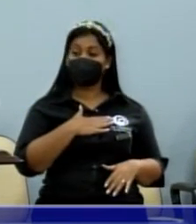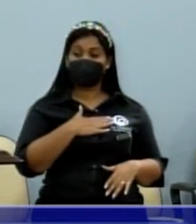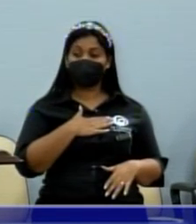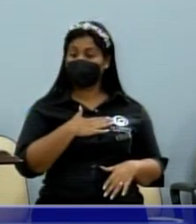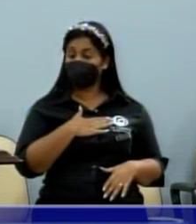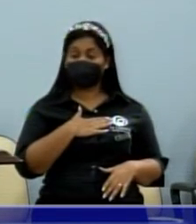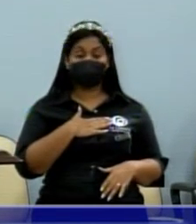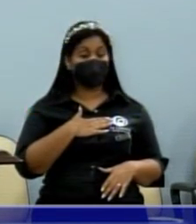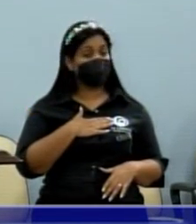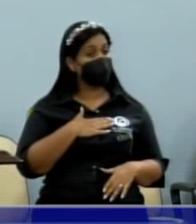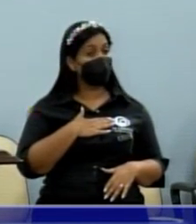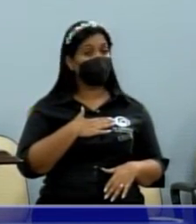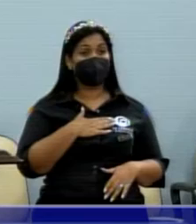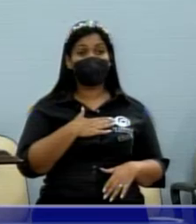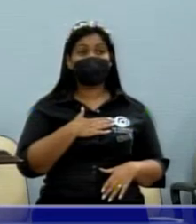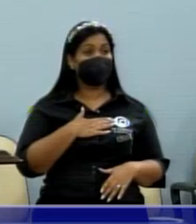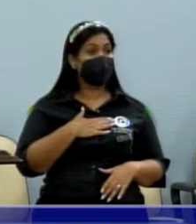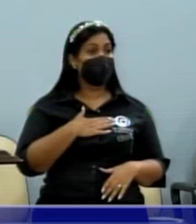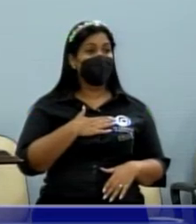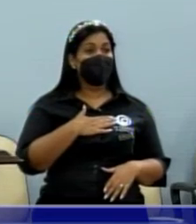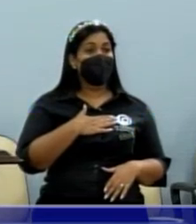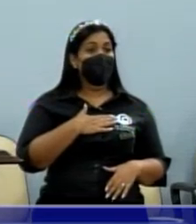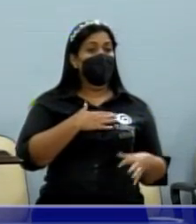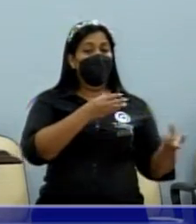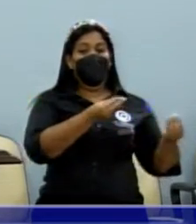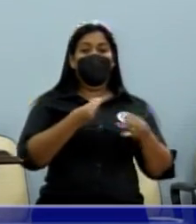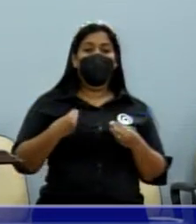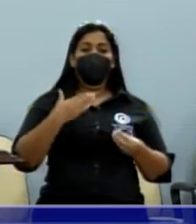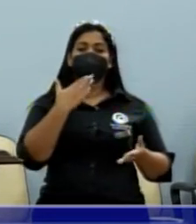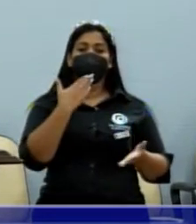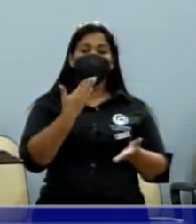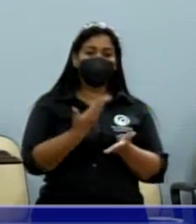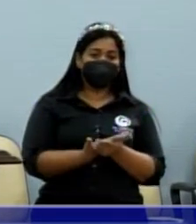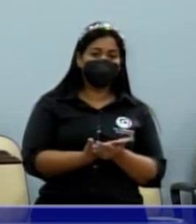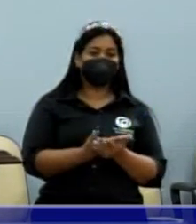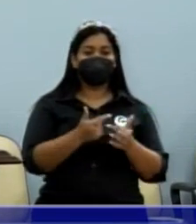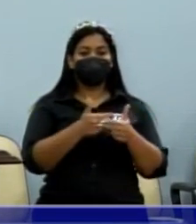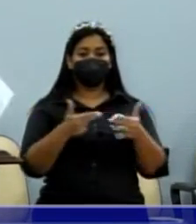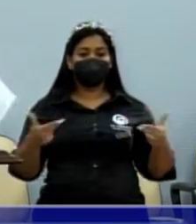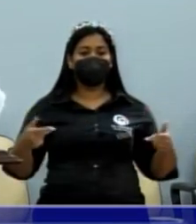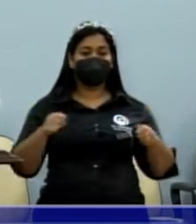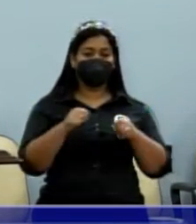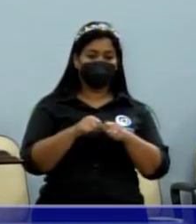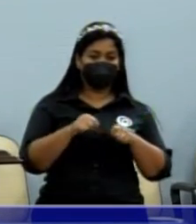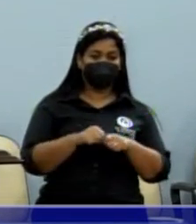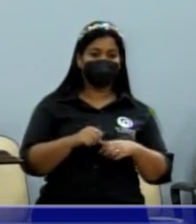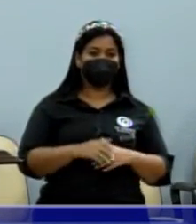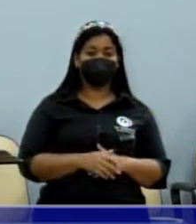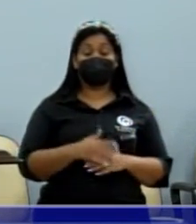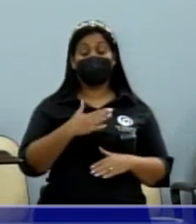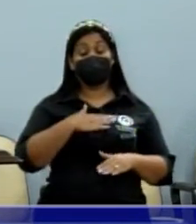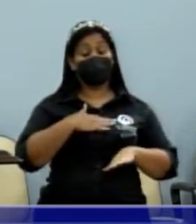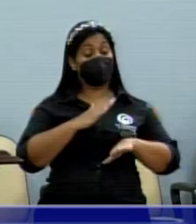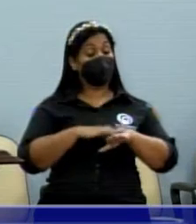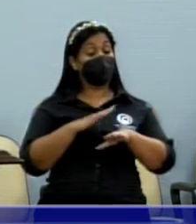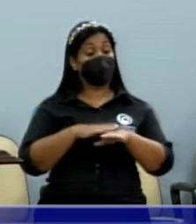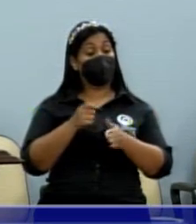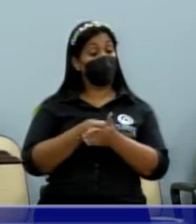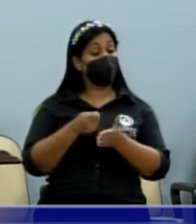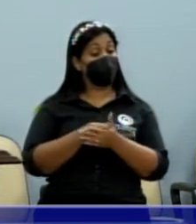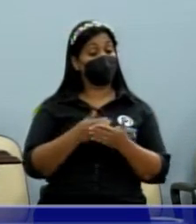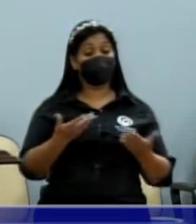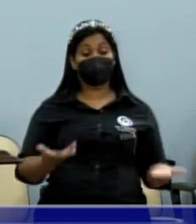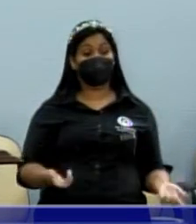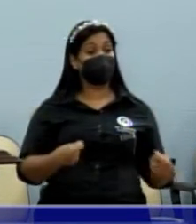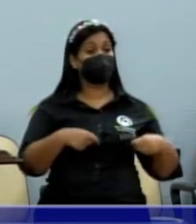trazendo aqui pedidos daquilo que eu estou fazendo, que eu não estou fazendo, eu estou fazendo a minha obrigação aqui. E eu